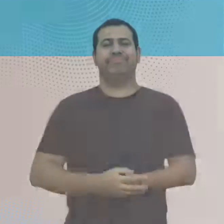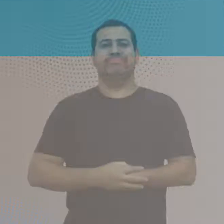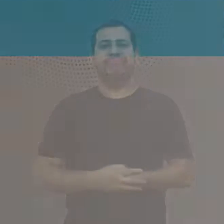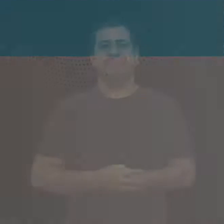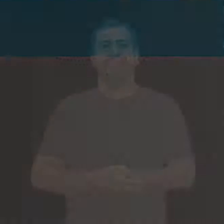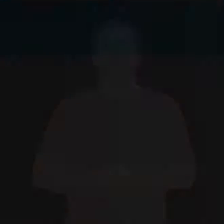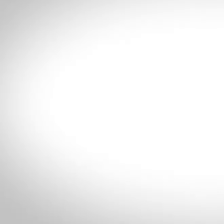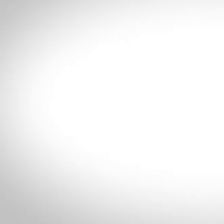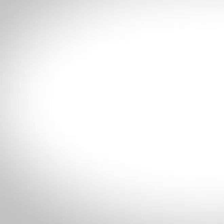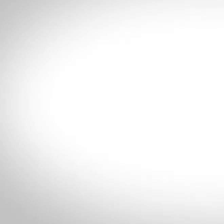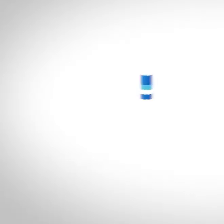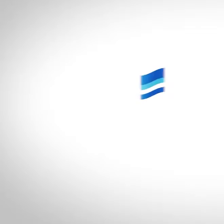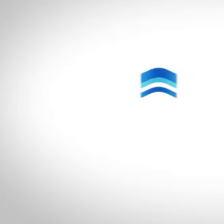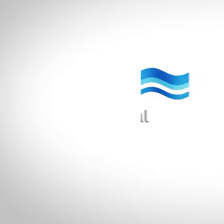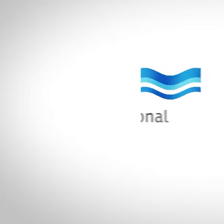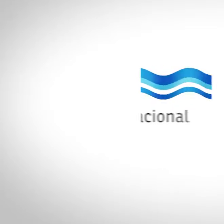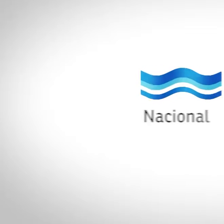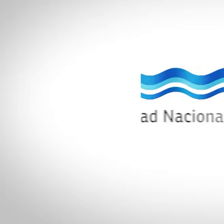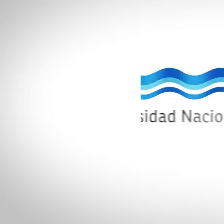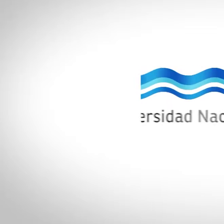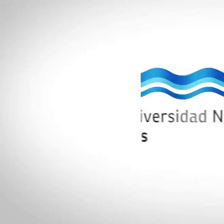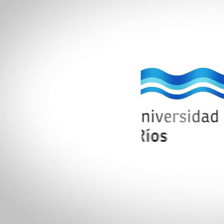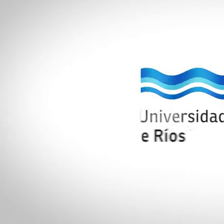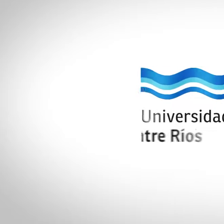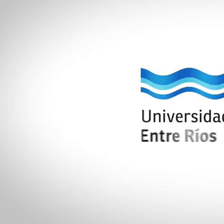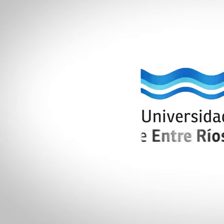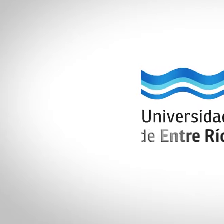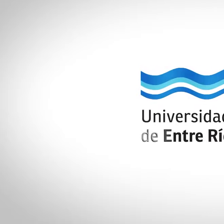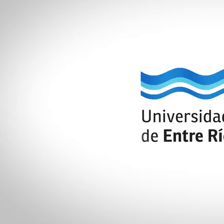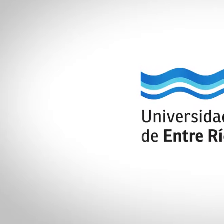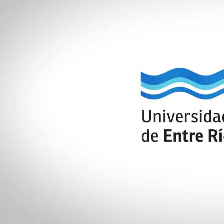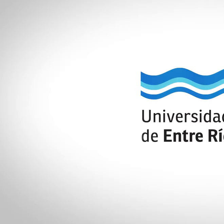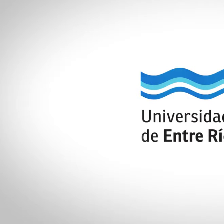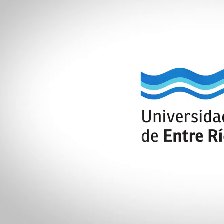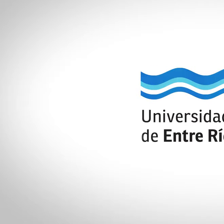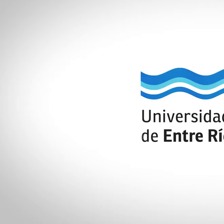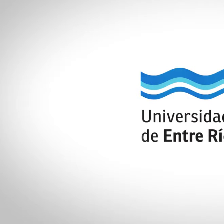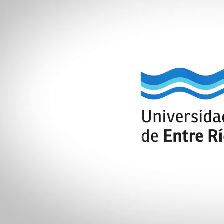Ríos el video.